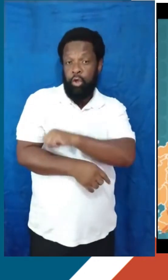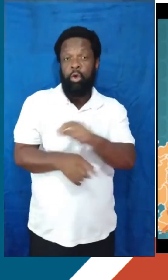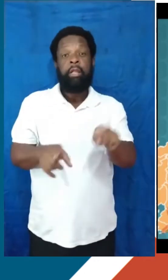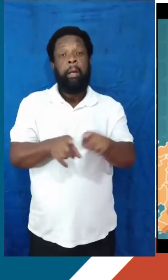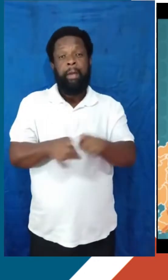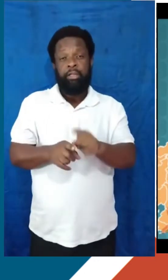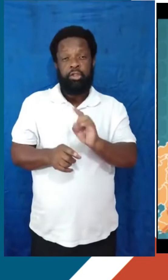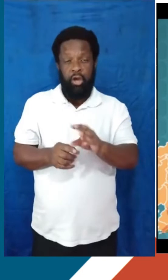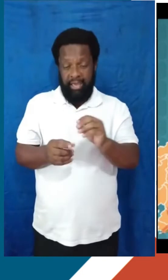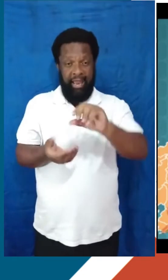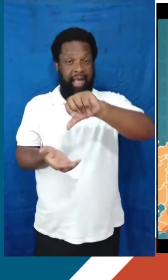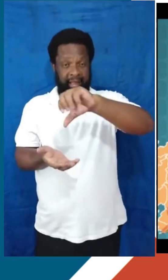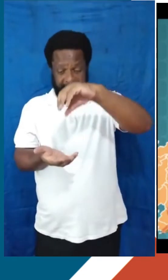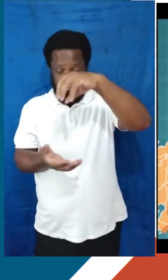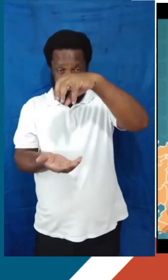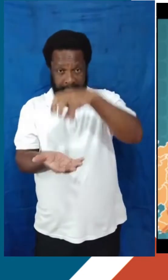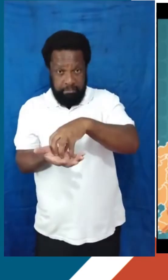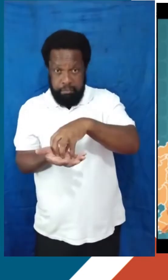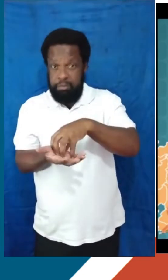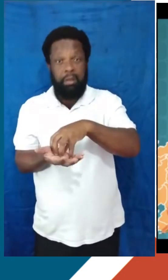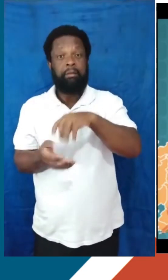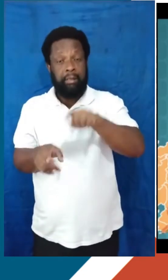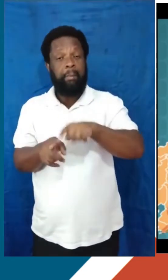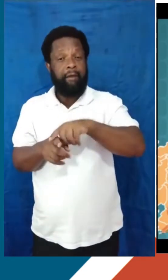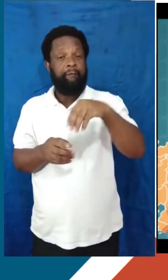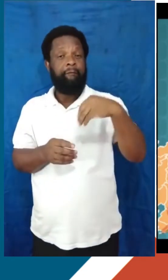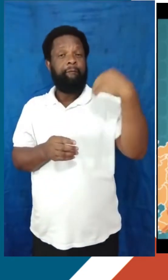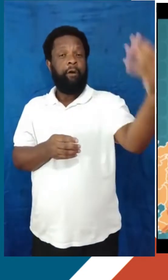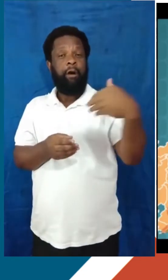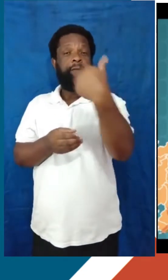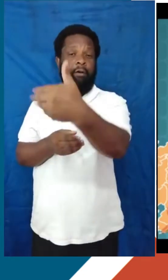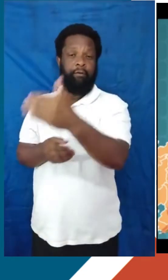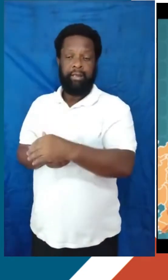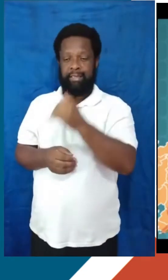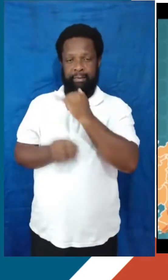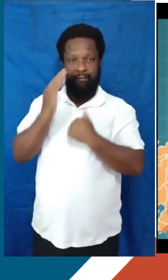fora da região metropolitana do Rio de Janeiro. Então eu vou citar para vocês algumas regiões onde tem campus dos IFES, tá?